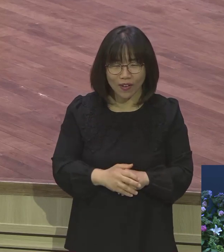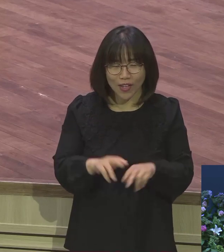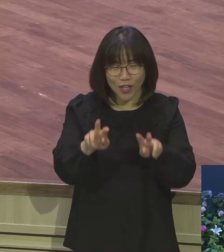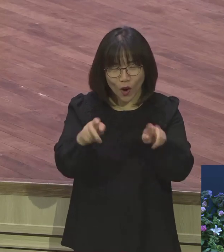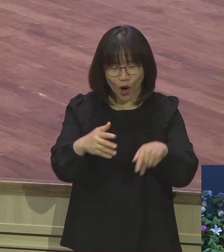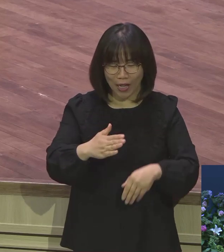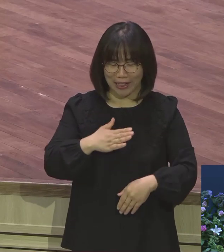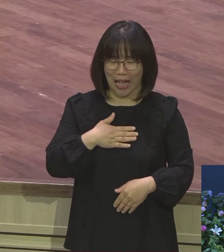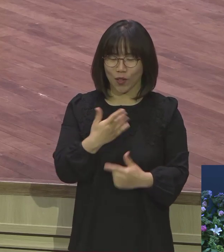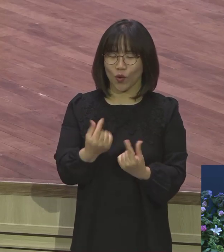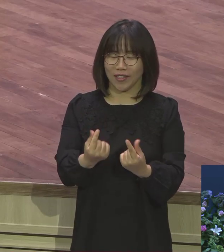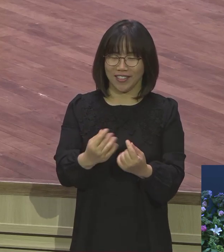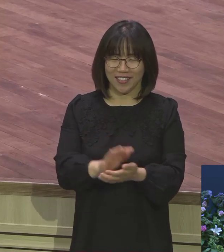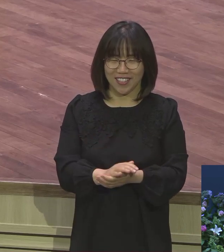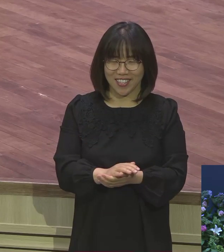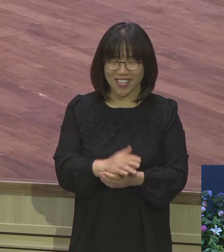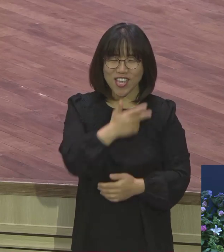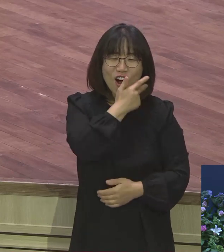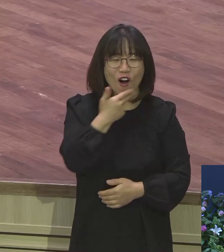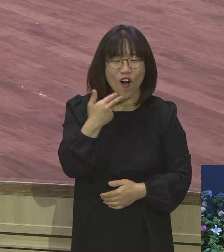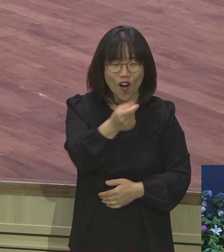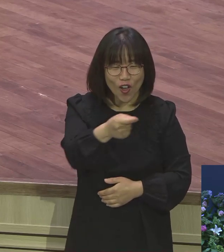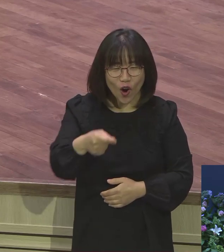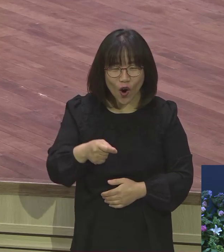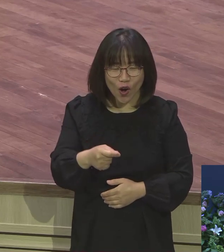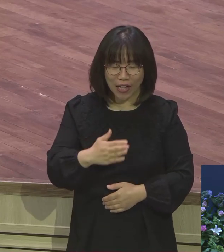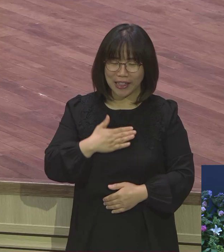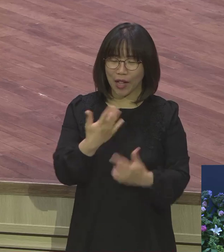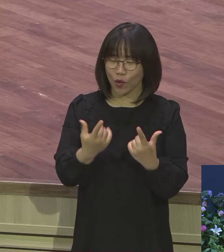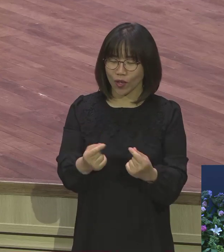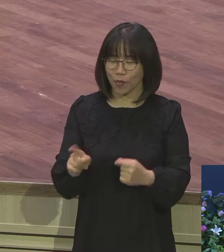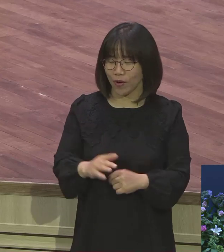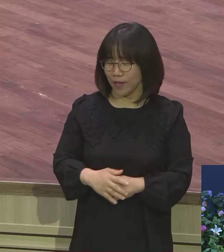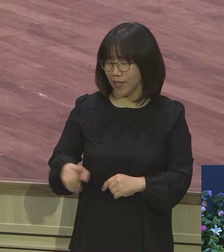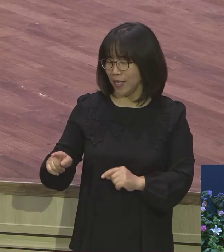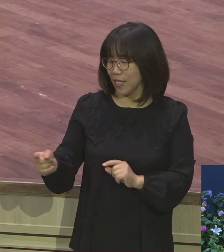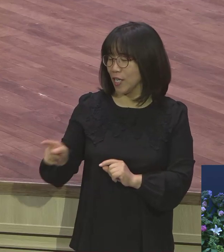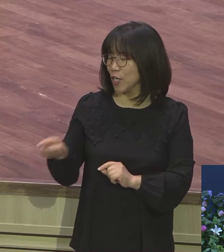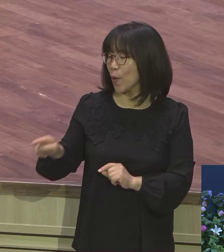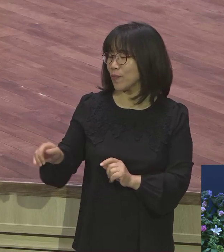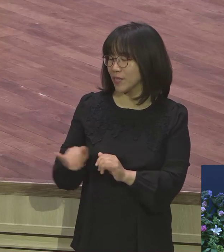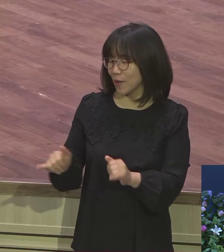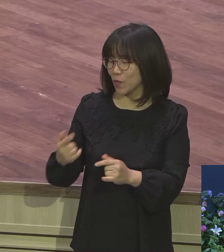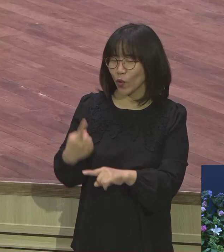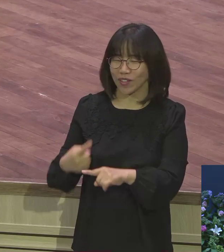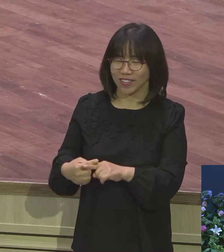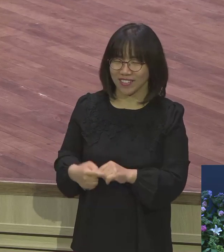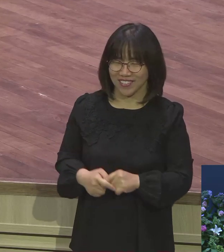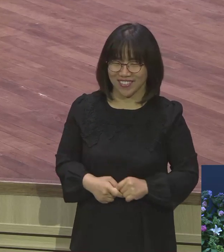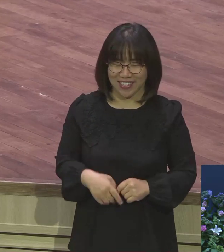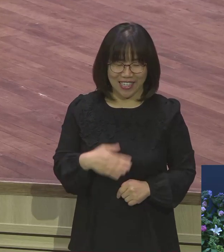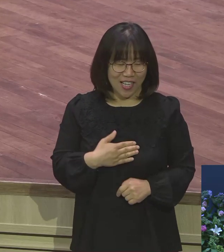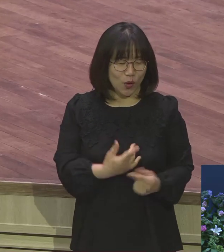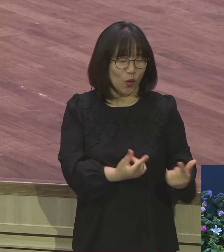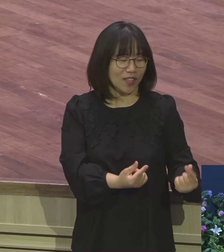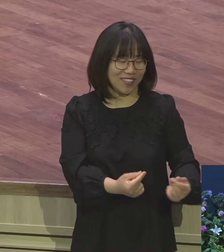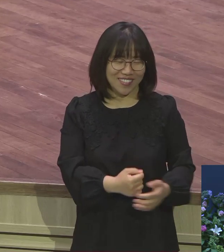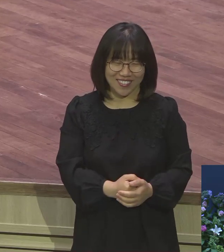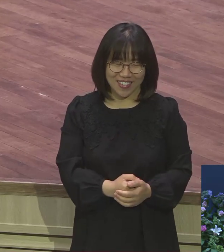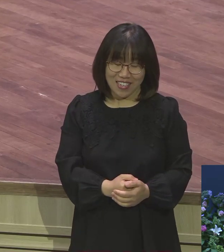영어로 미투가 무슨 뜻이냐. 옆에 있는 사람은 똑같은 거 주세요. 옆에 사람 하나 식인 거